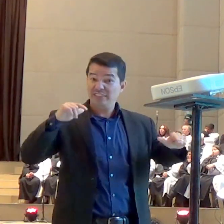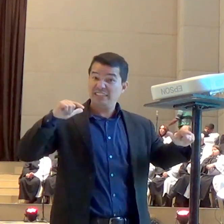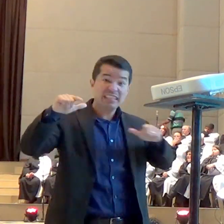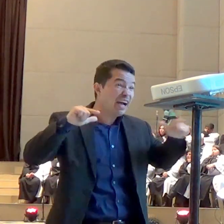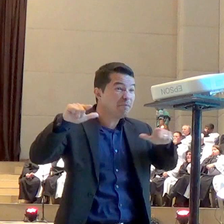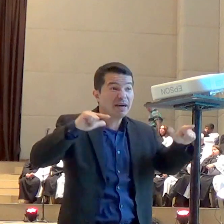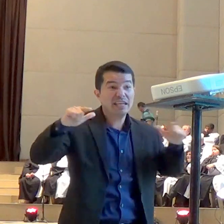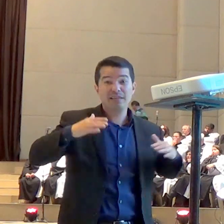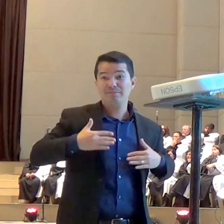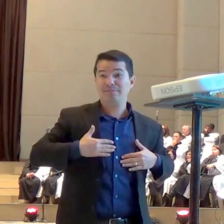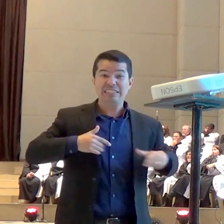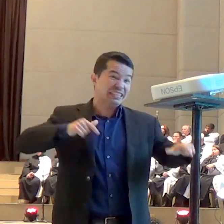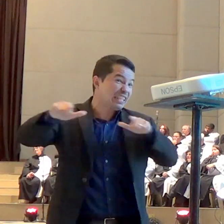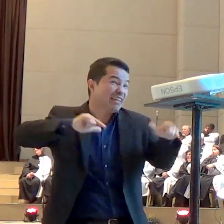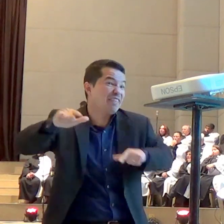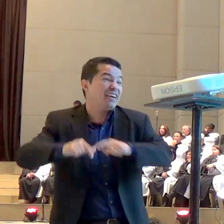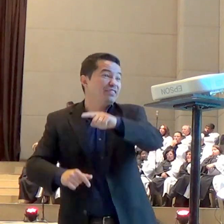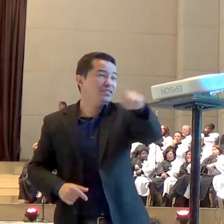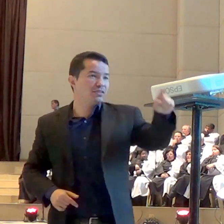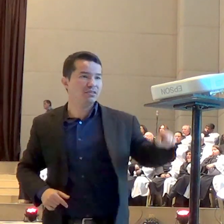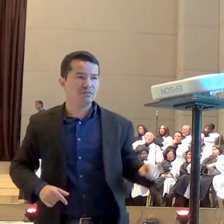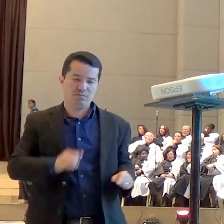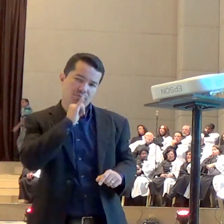nunca vai saber que Deus está fazendo por você